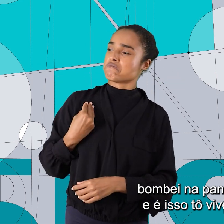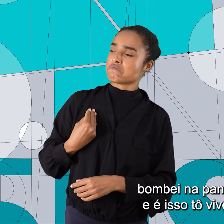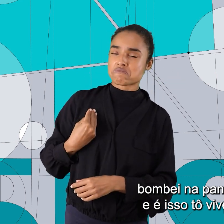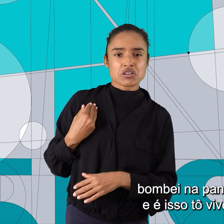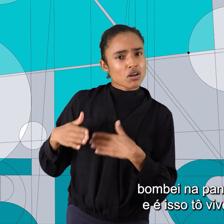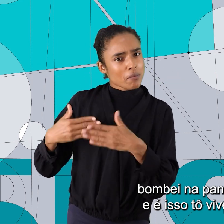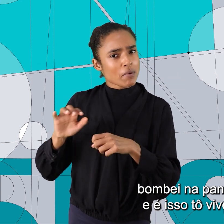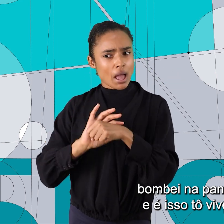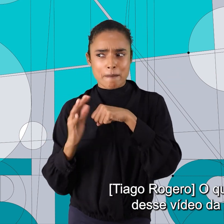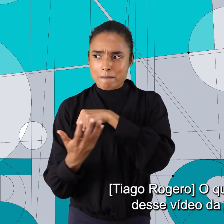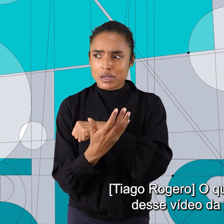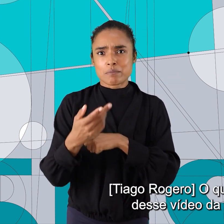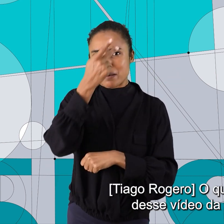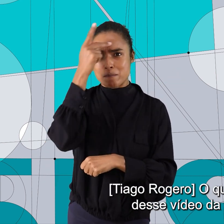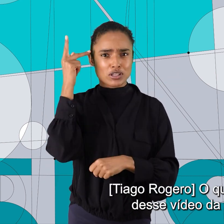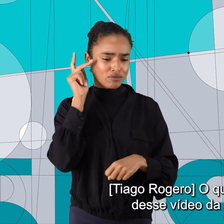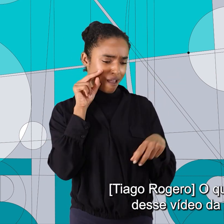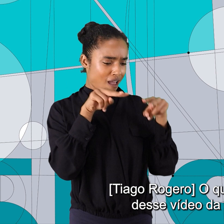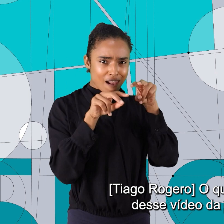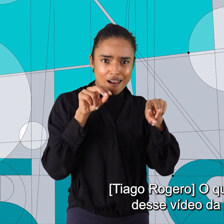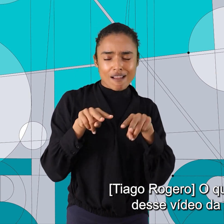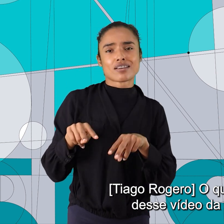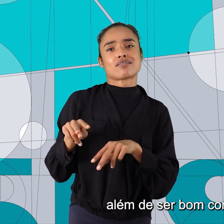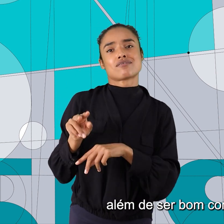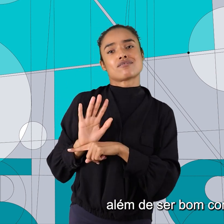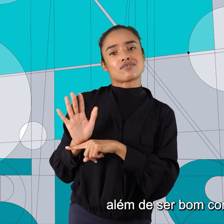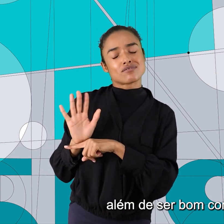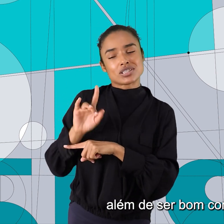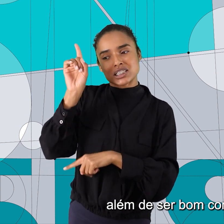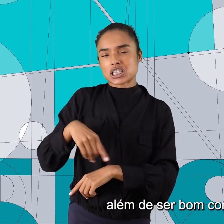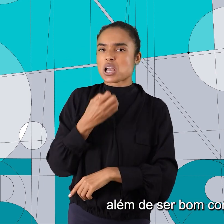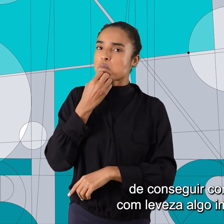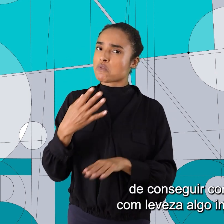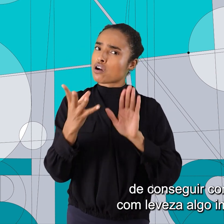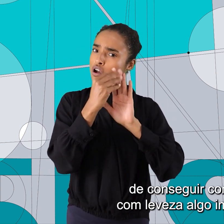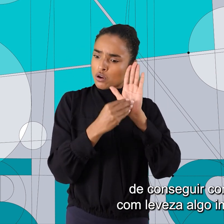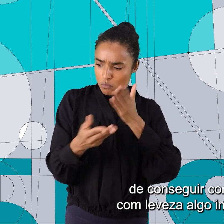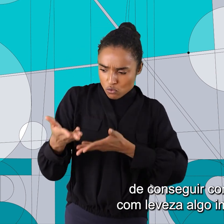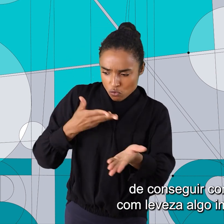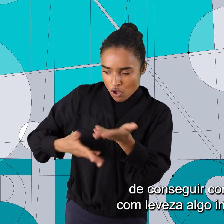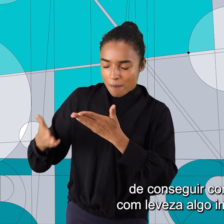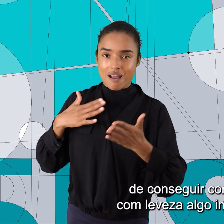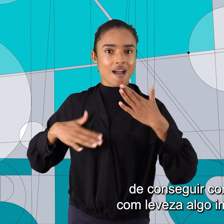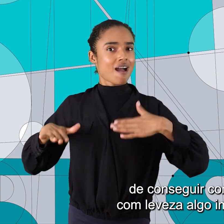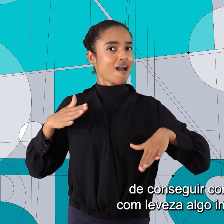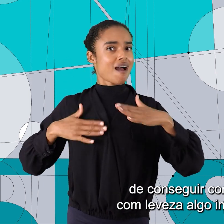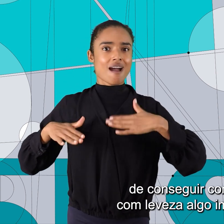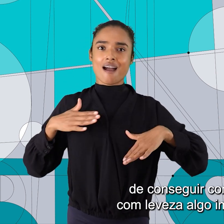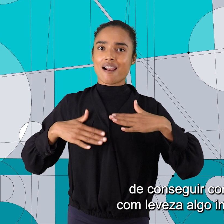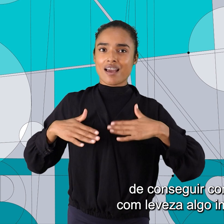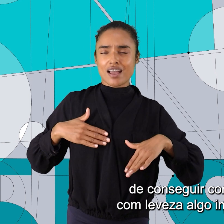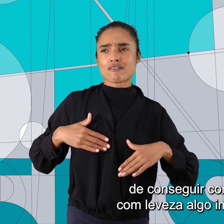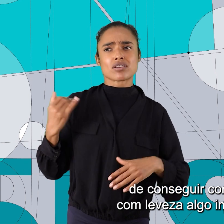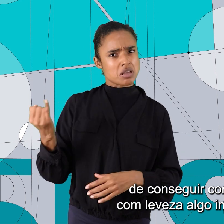vivendo. O que eu gosto desse vídeo da vacina, além de ser bom conteúdo, de conseguir comunicar com leveza algo